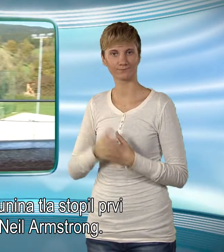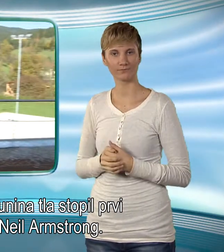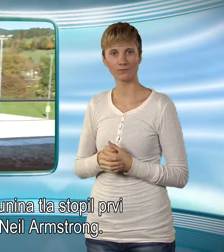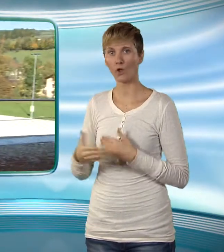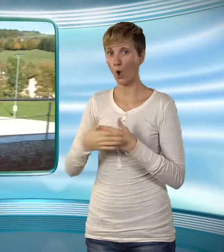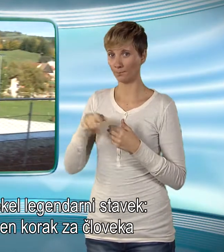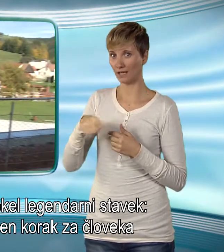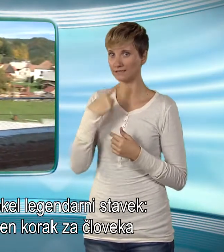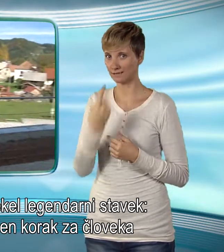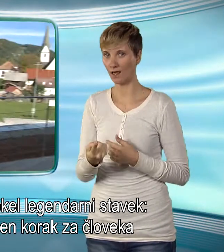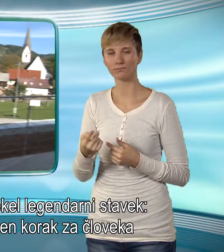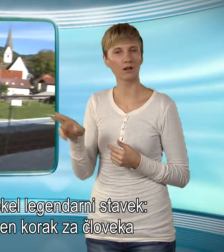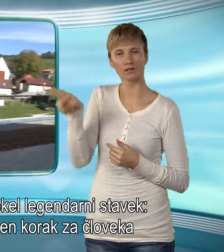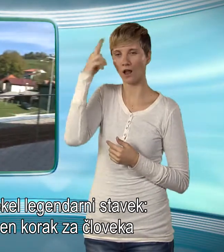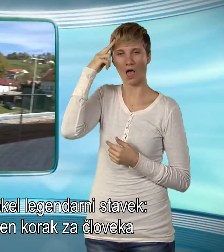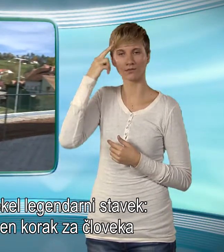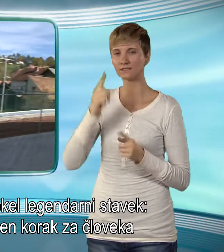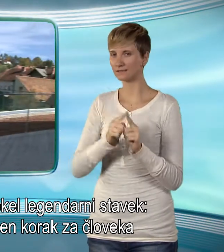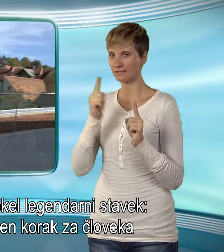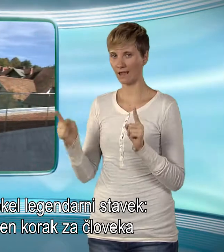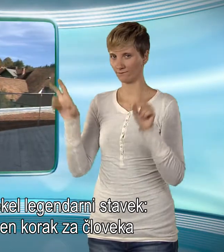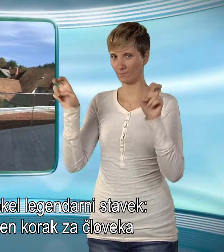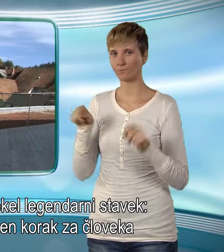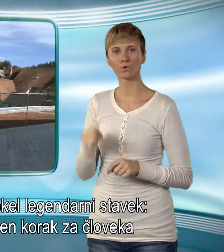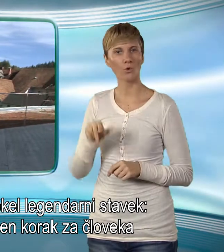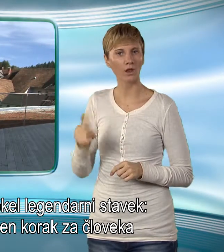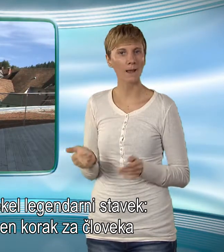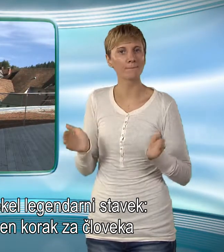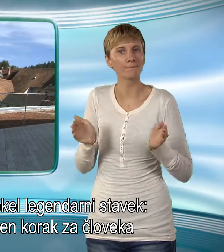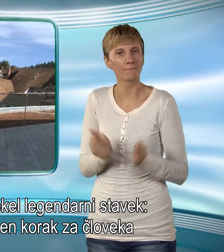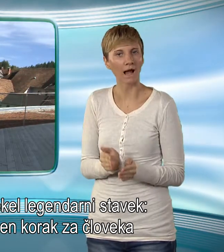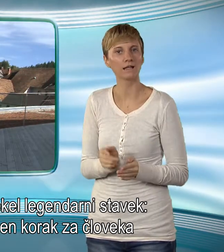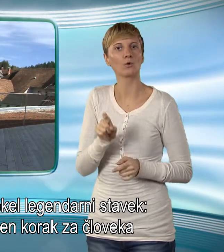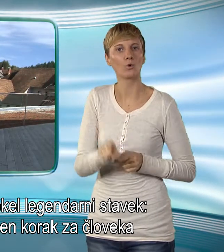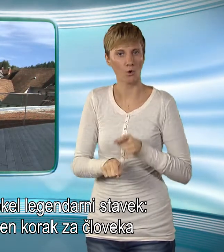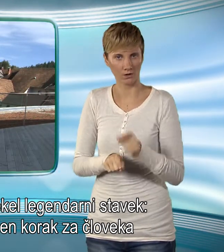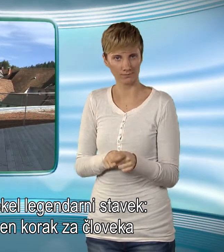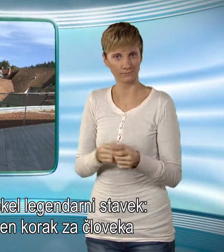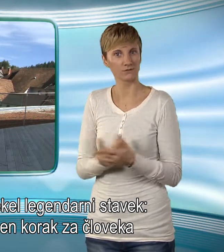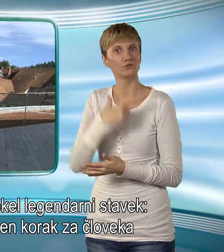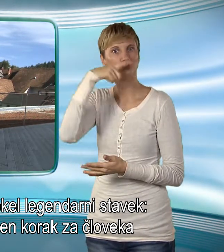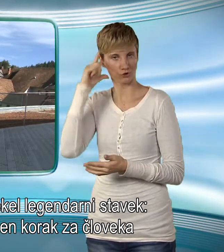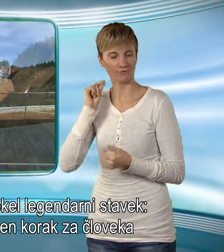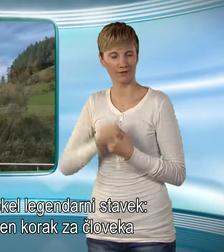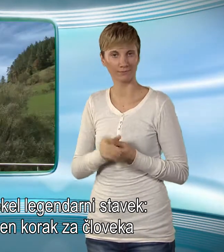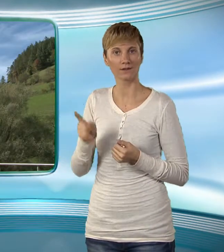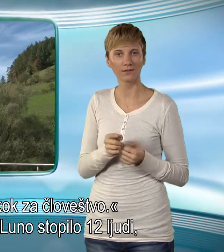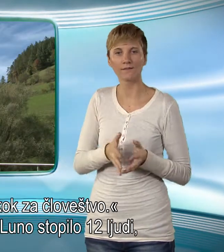Ob tem je izrekel legendarni stave. To je majhen korak za človeka in velik korak za človeštvo.